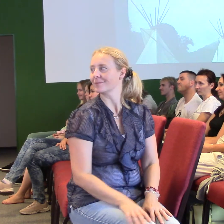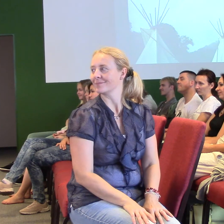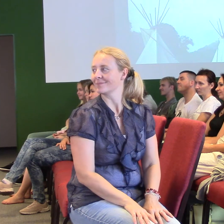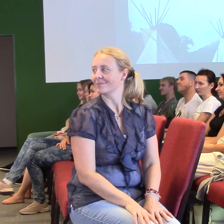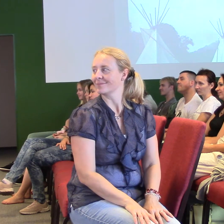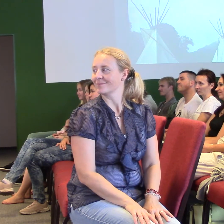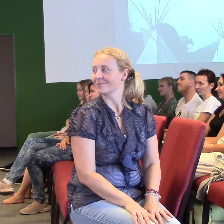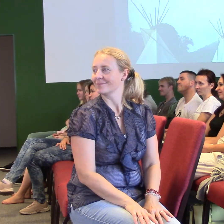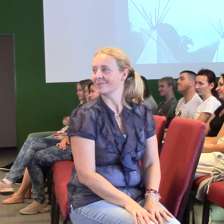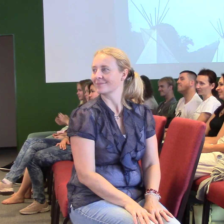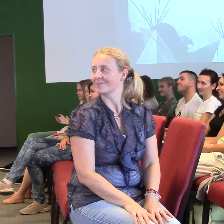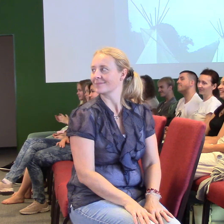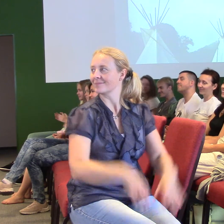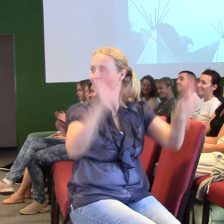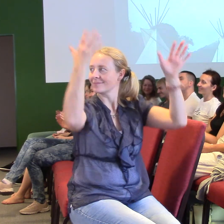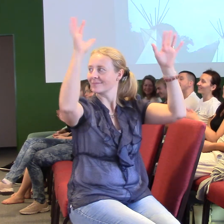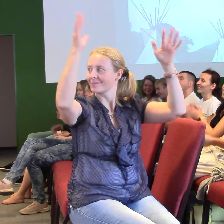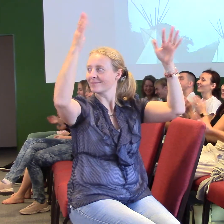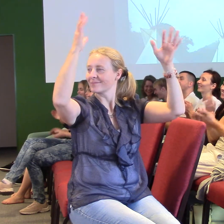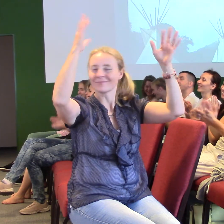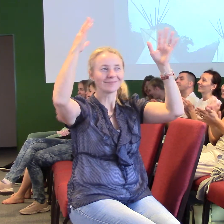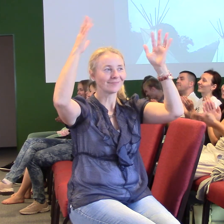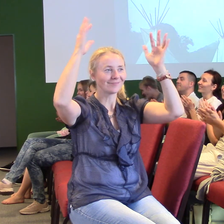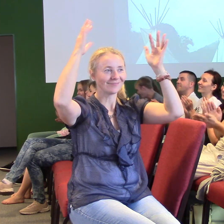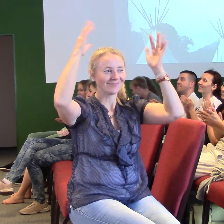Děkuji. Děkuji. Aplodite.